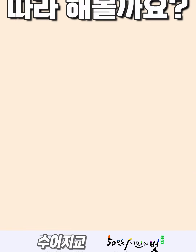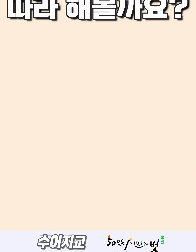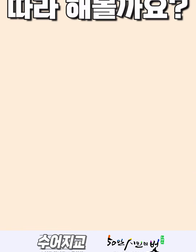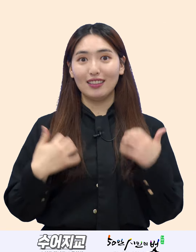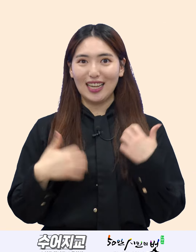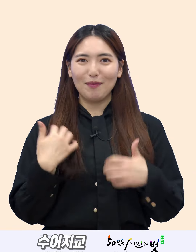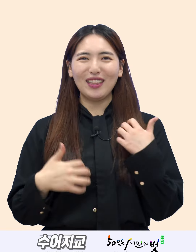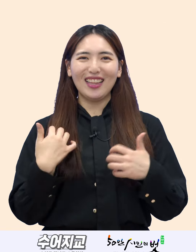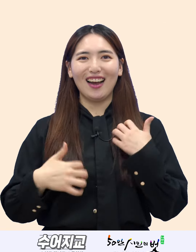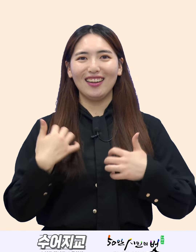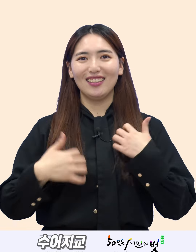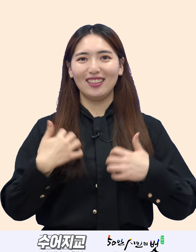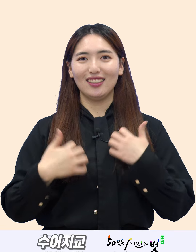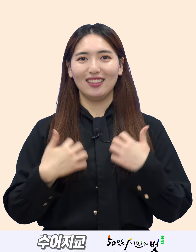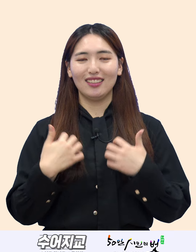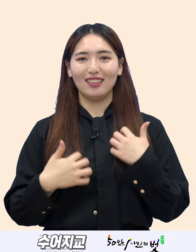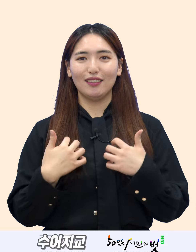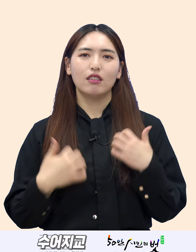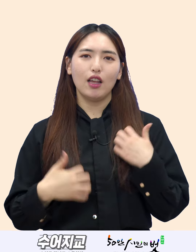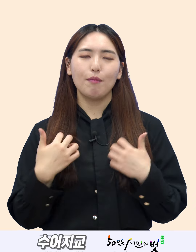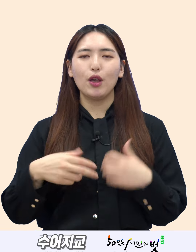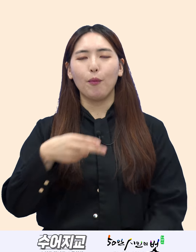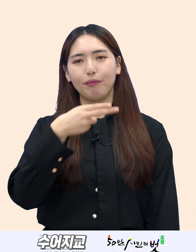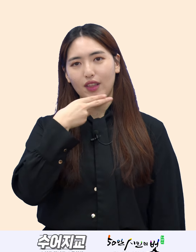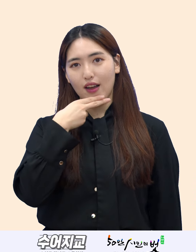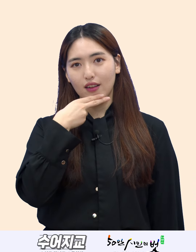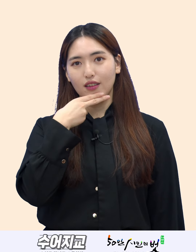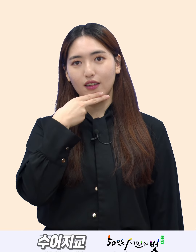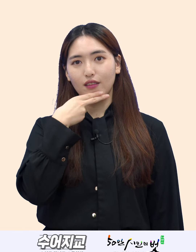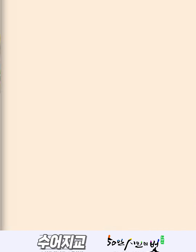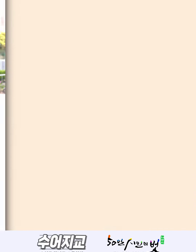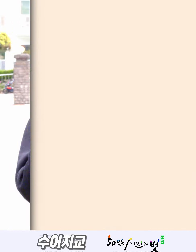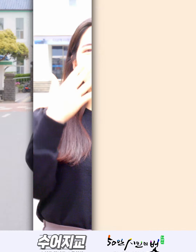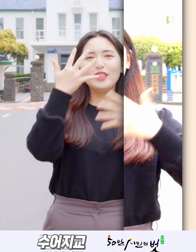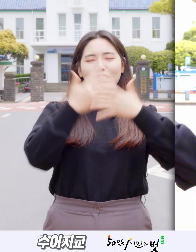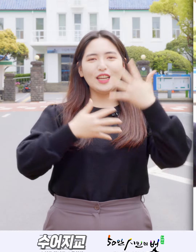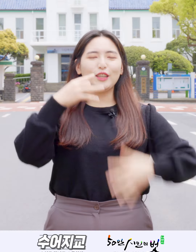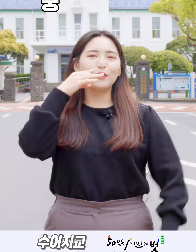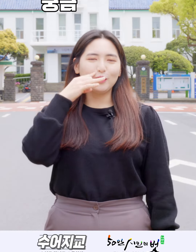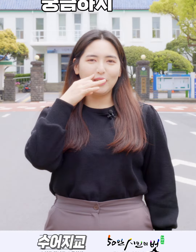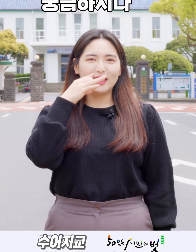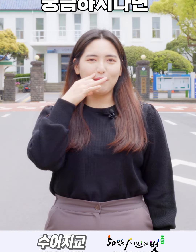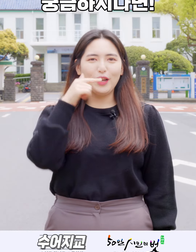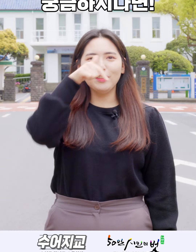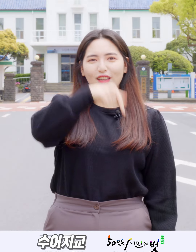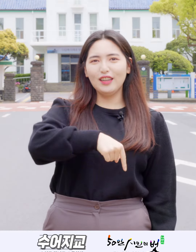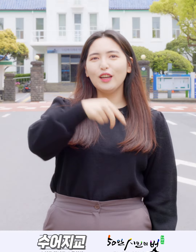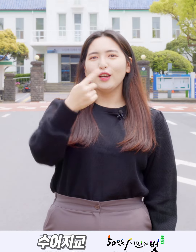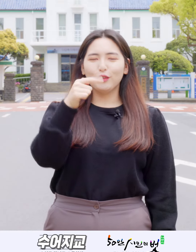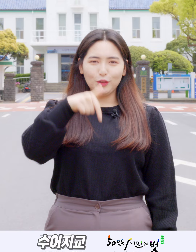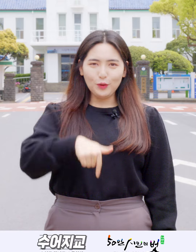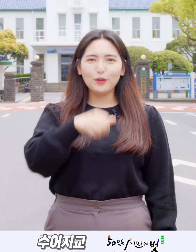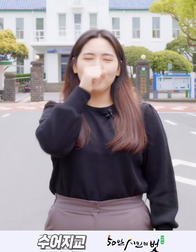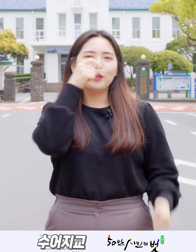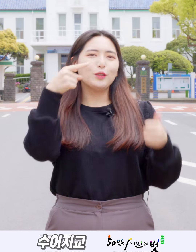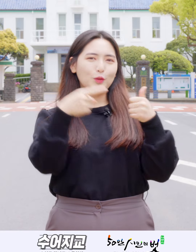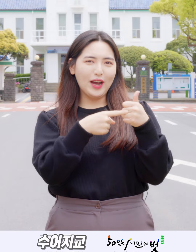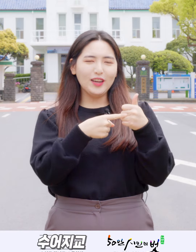재밌다 재미없다 새로운 영상이 궁금하시다면 구독, 좋아요,